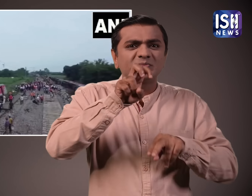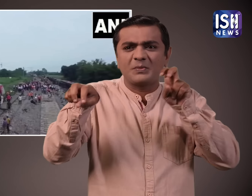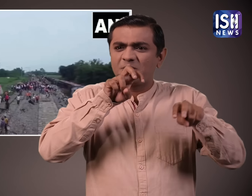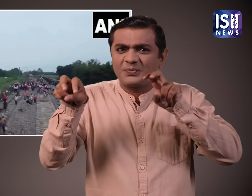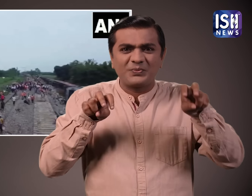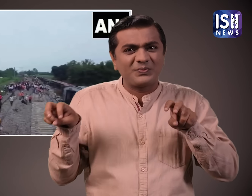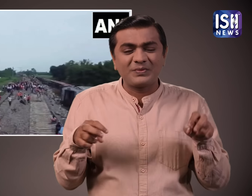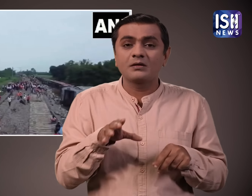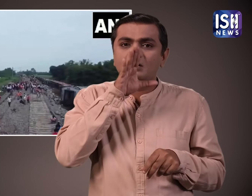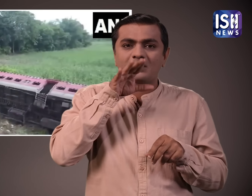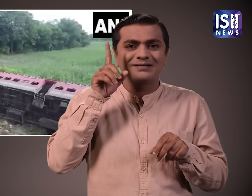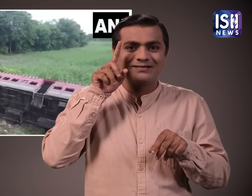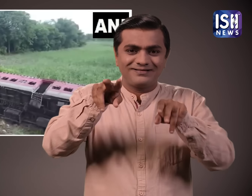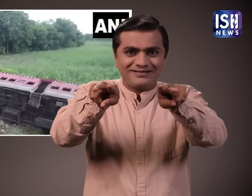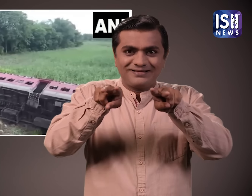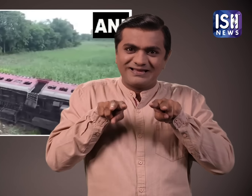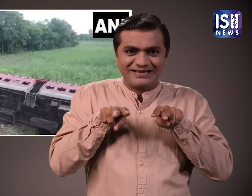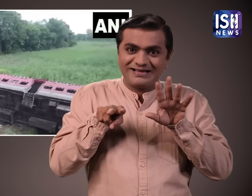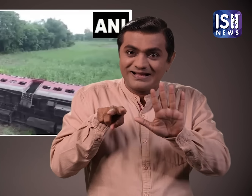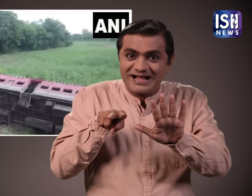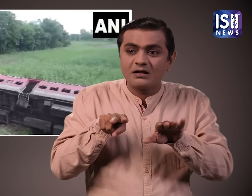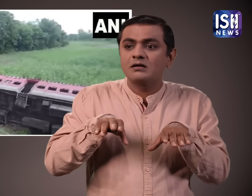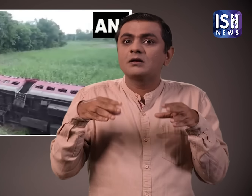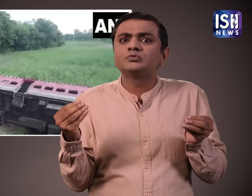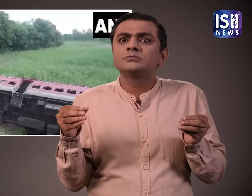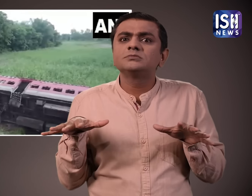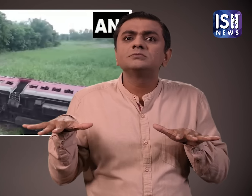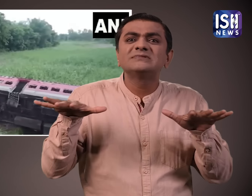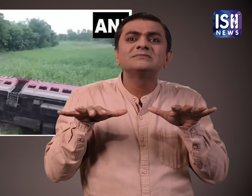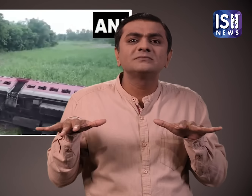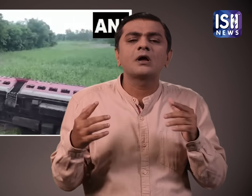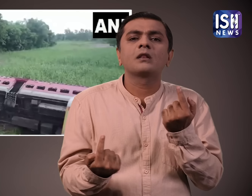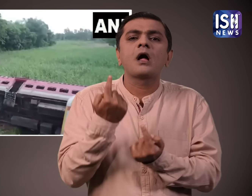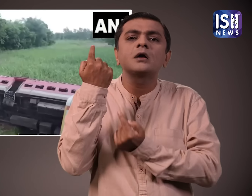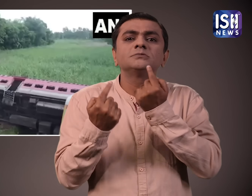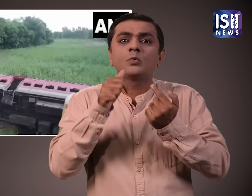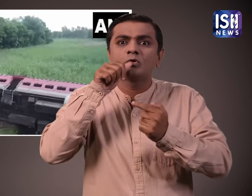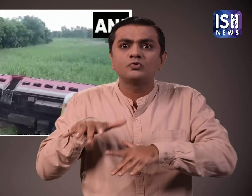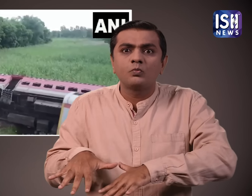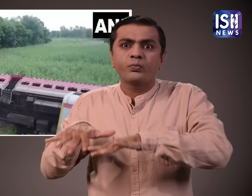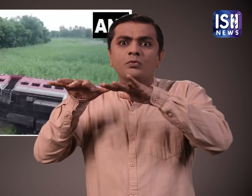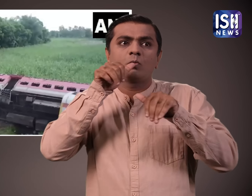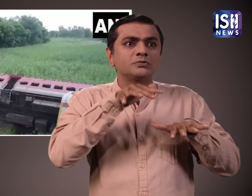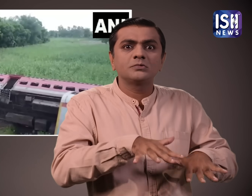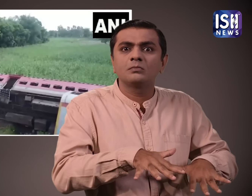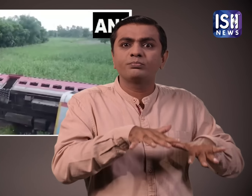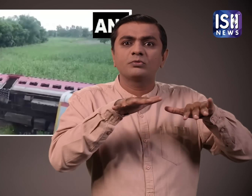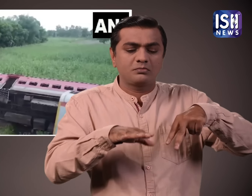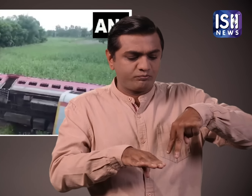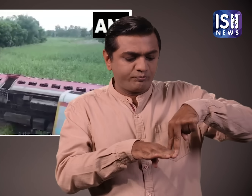लोगों के ट्रेन से बाहर आने के बाद पट्रियों के दोनों और पानी से भरे खेत थे ये